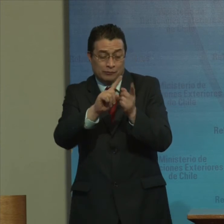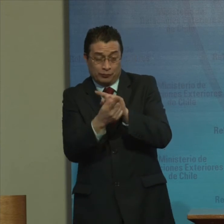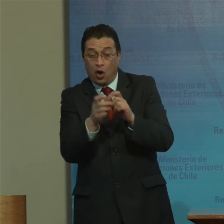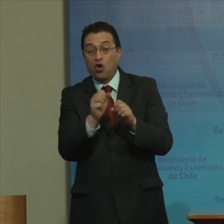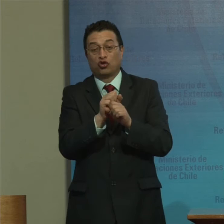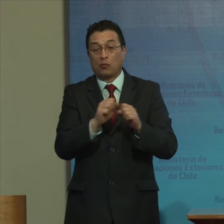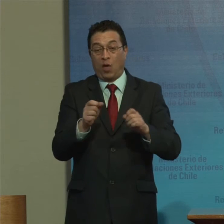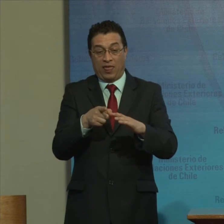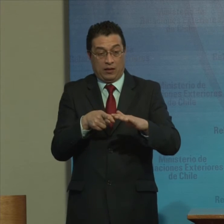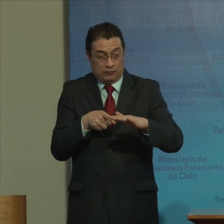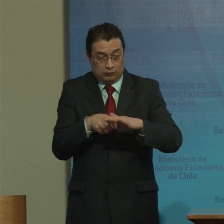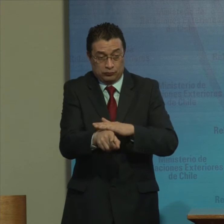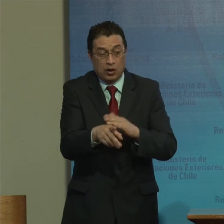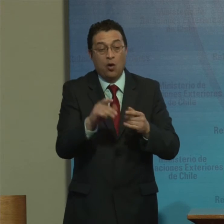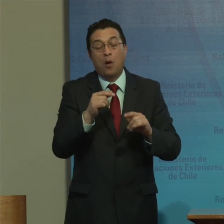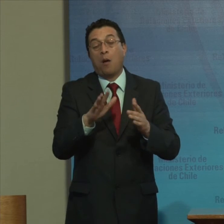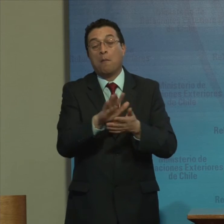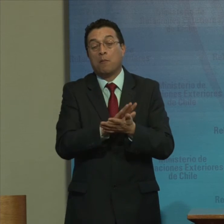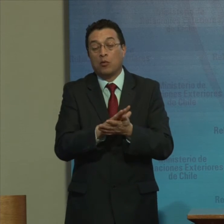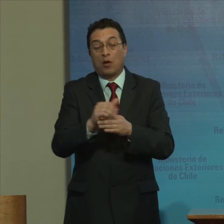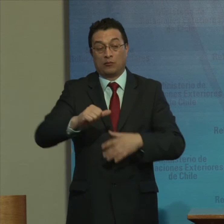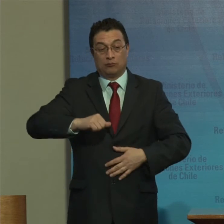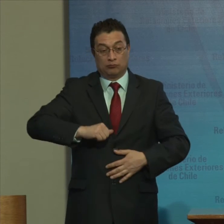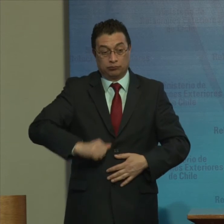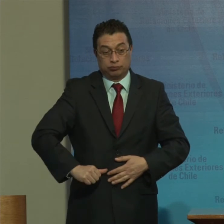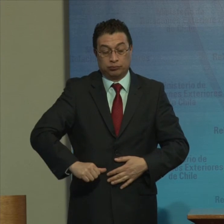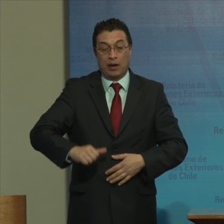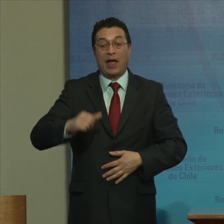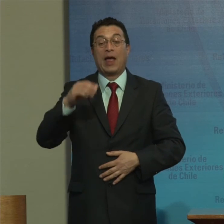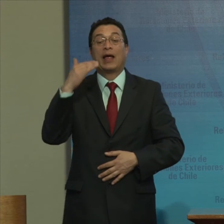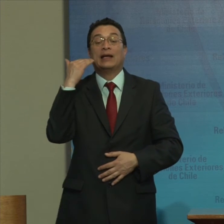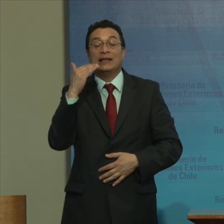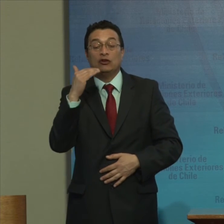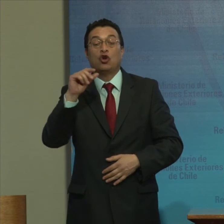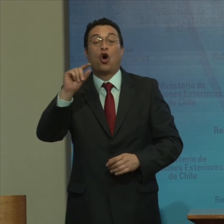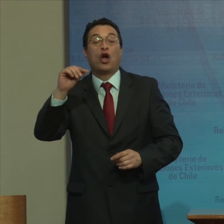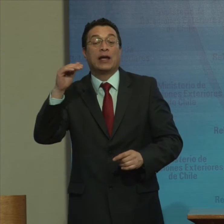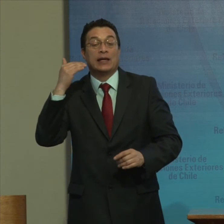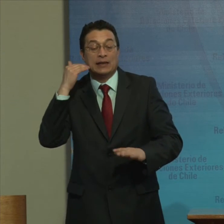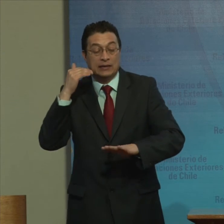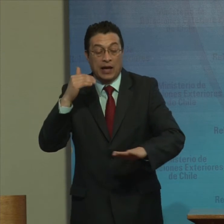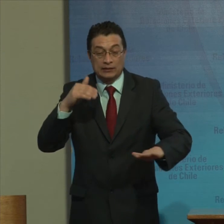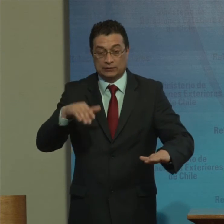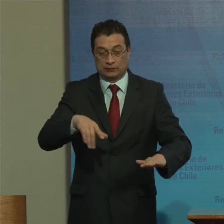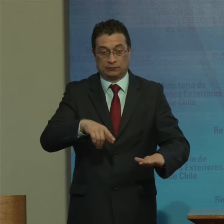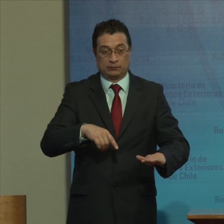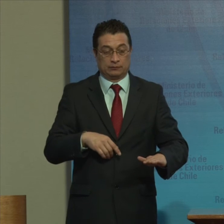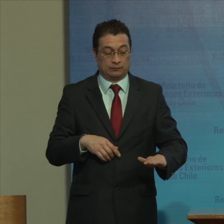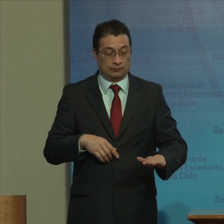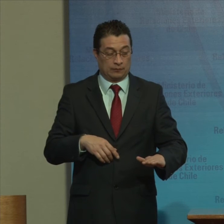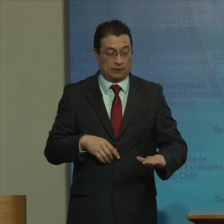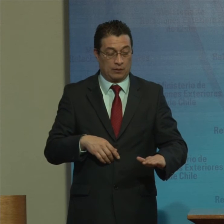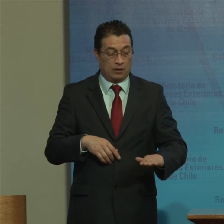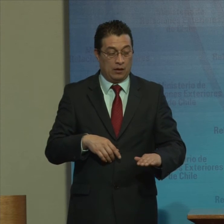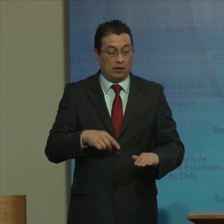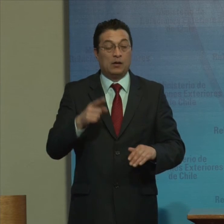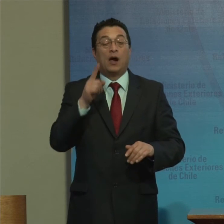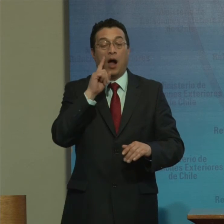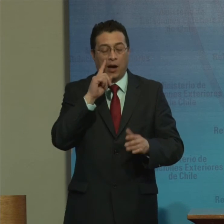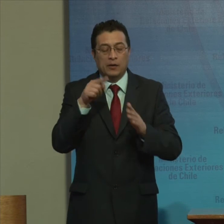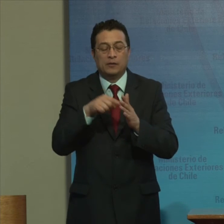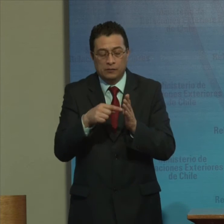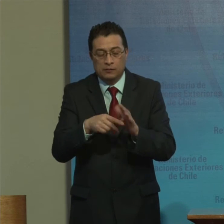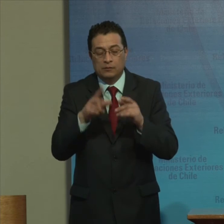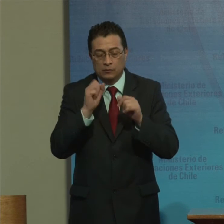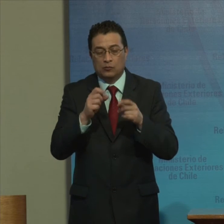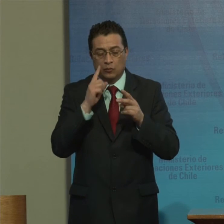Invasivo Tales como La esterilización Y las cirugías A niños Y niñas Intersex Hay disposiciones Que